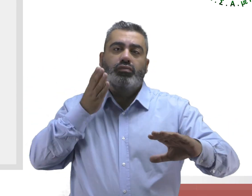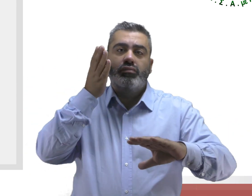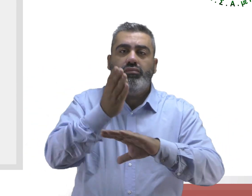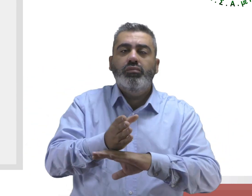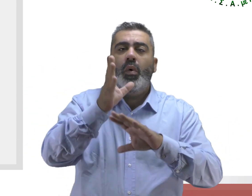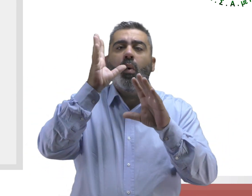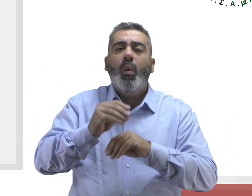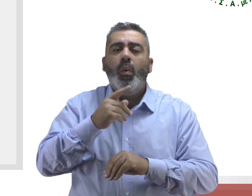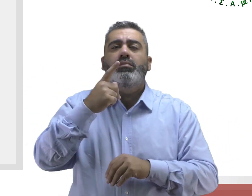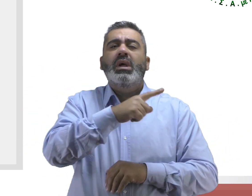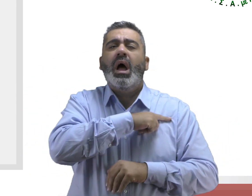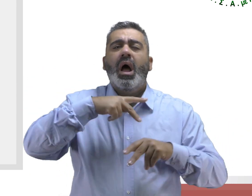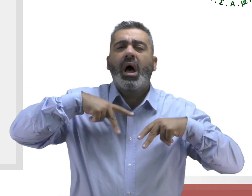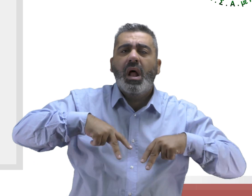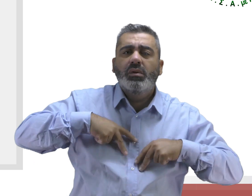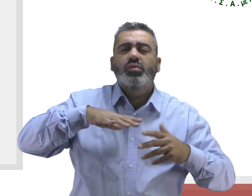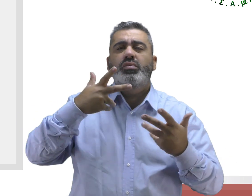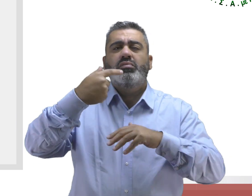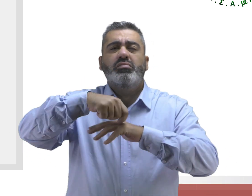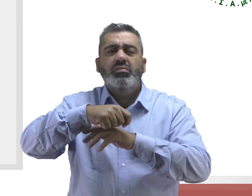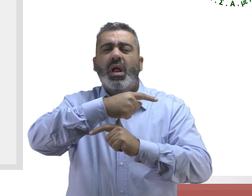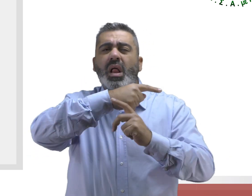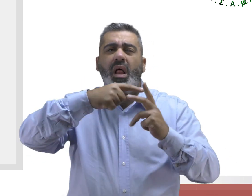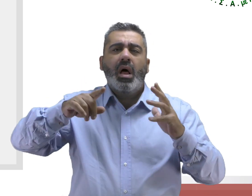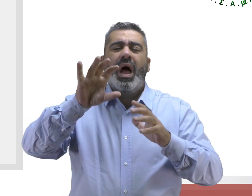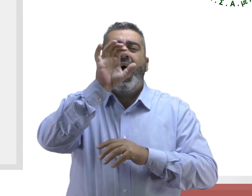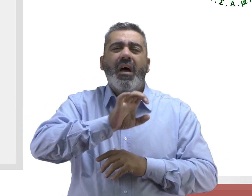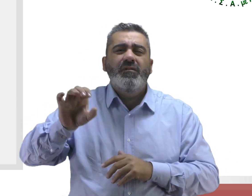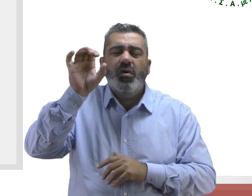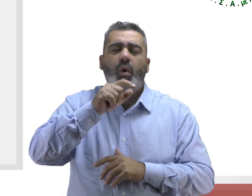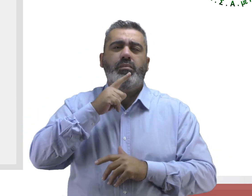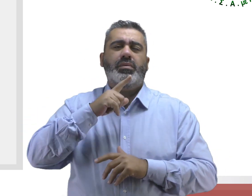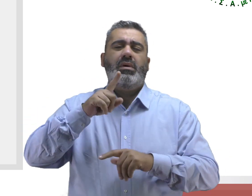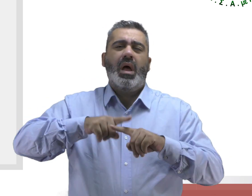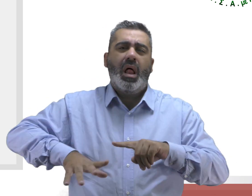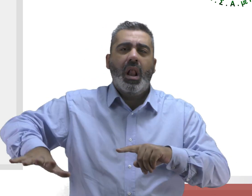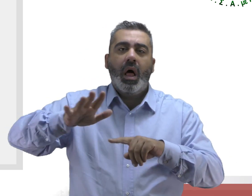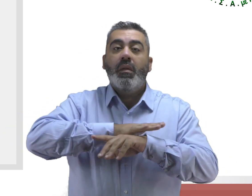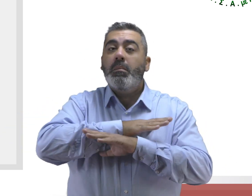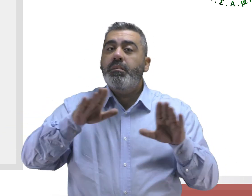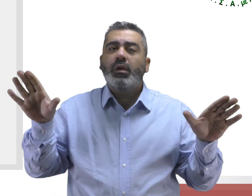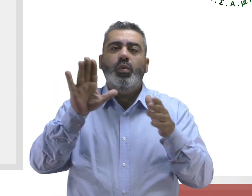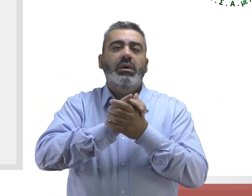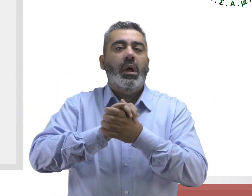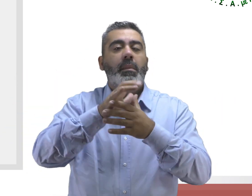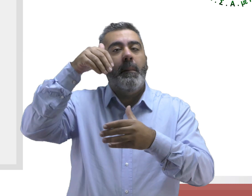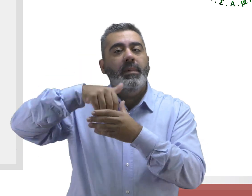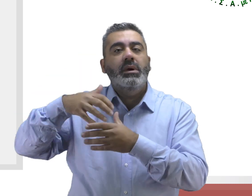οποιασδήποτε διοικητικής ή δικαστικής αρχής ή οργάνου σε εθνικό, ευρωπαϊκό και διεθνές επίπεδο. Μέσω της Υπηρεσίας